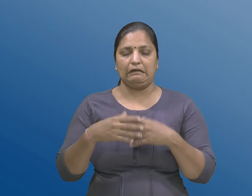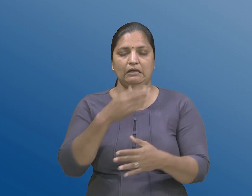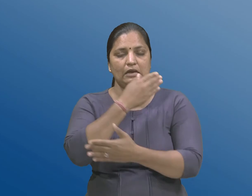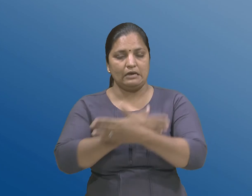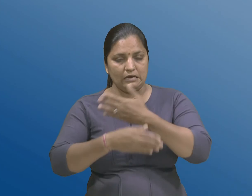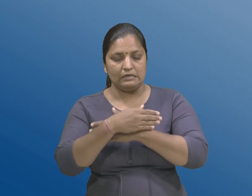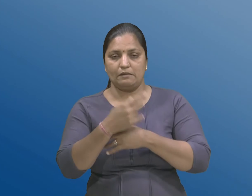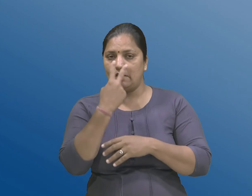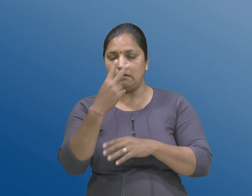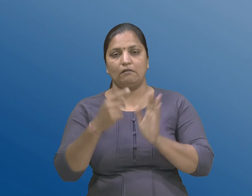नहीं,